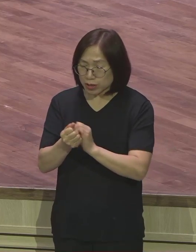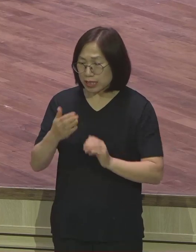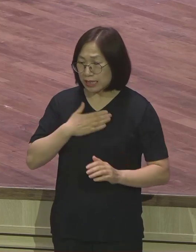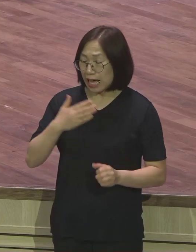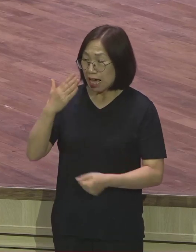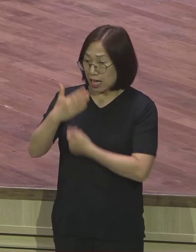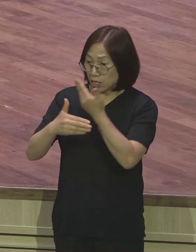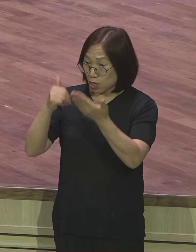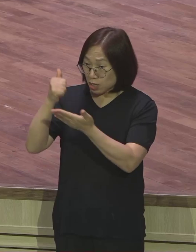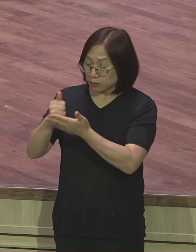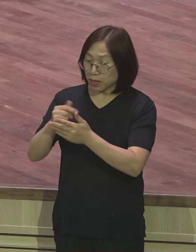영원히 서게 될 것이다